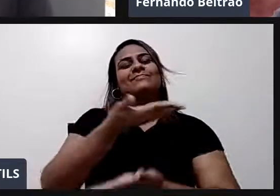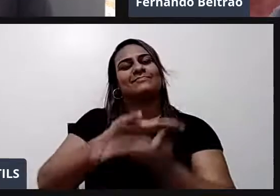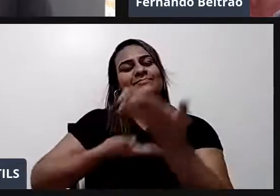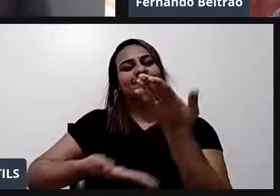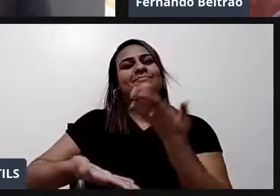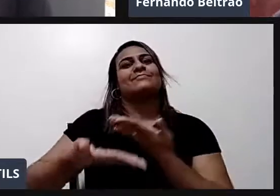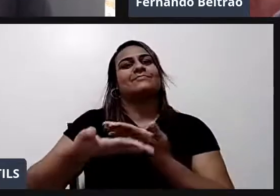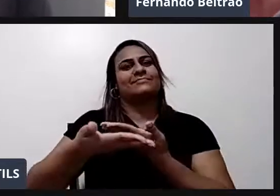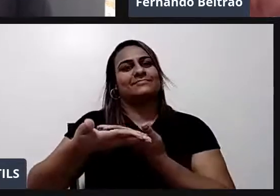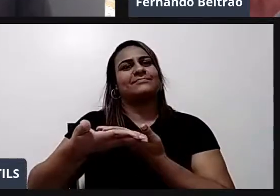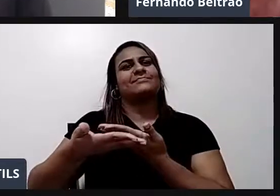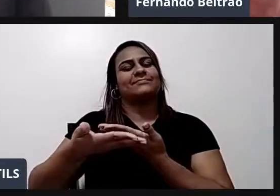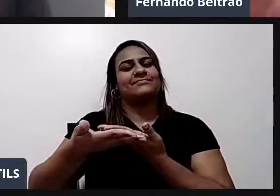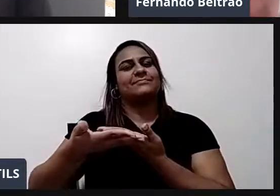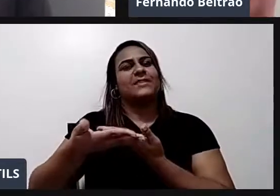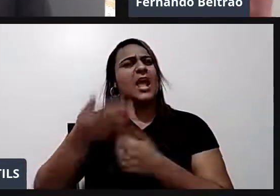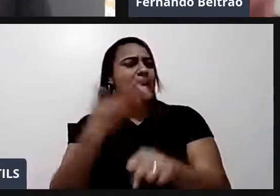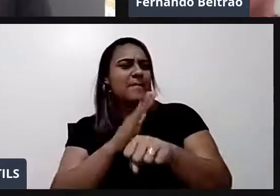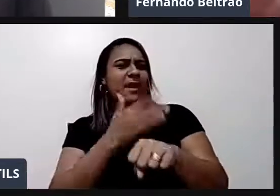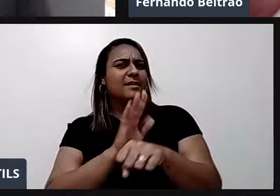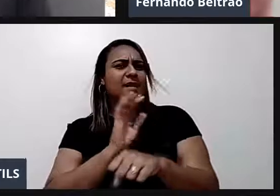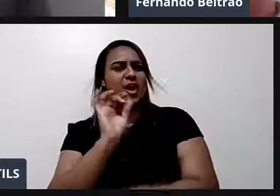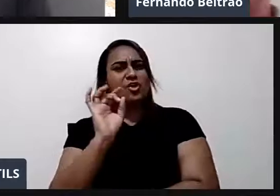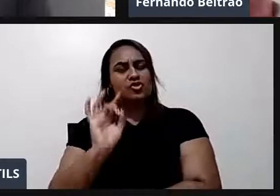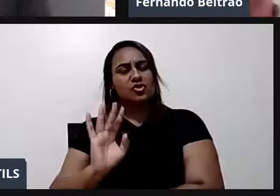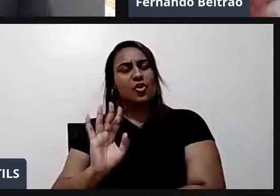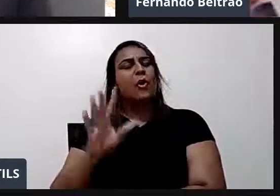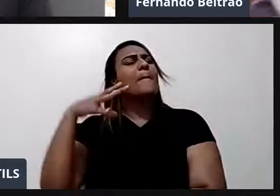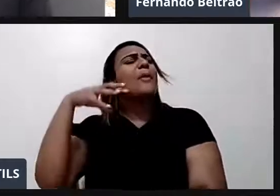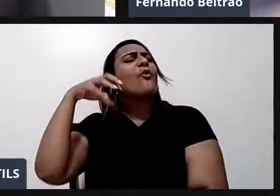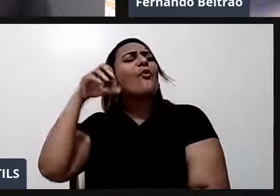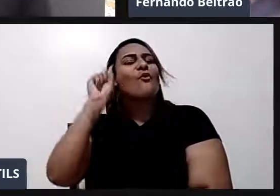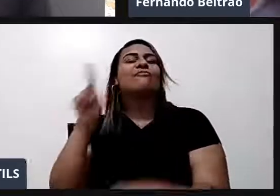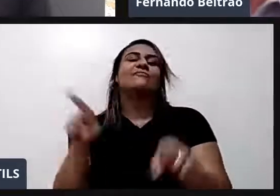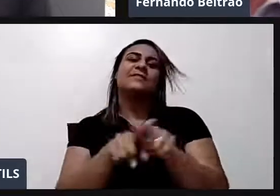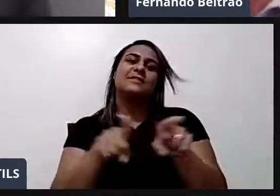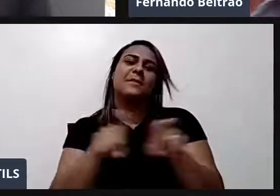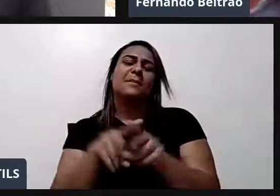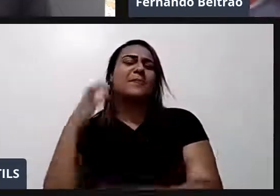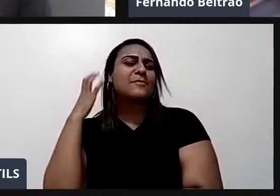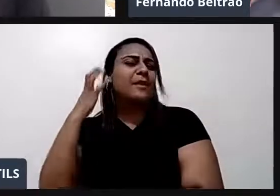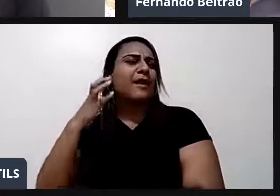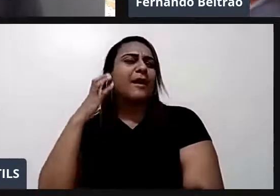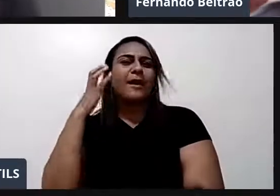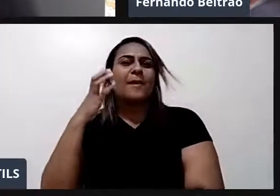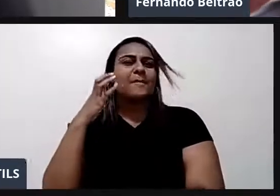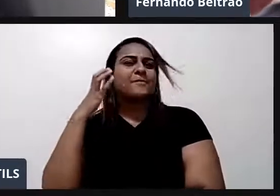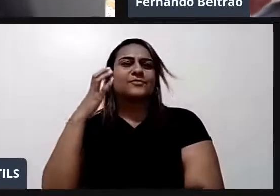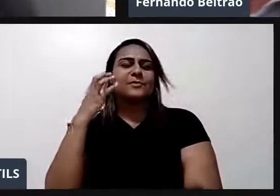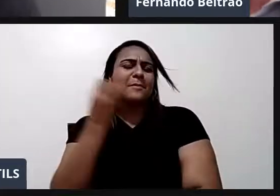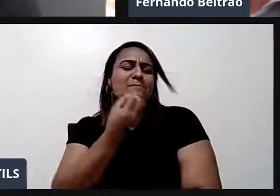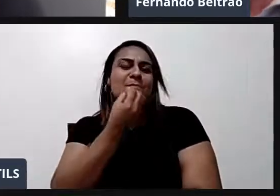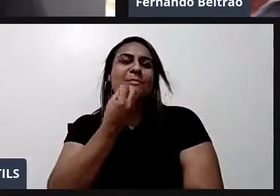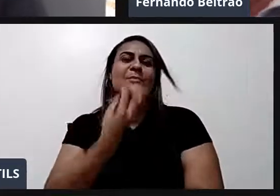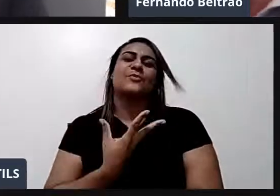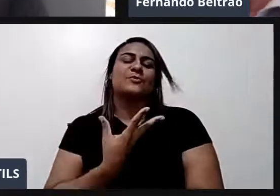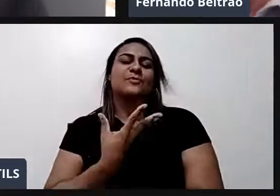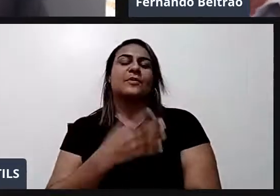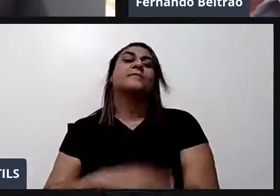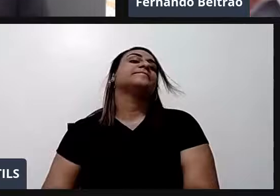escutar. para estudar. Eu acho a música. Nesse aspecto. Renovadora. E bom. Mais uma vez. Você bate bem